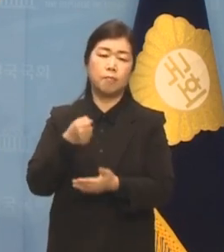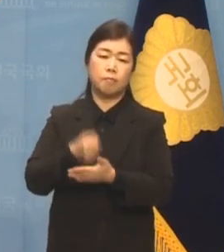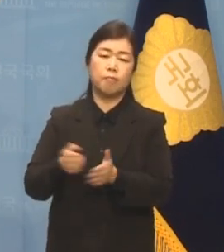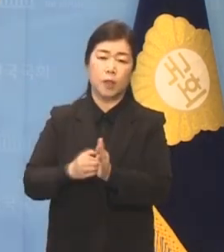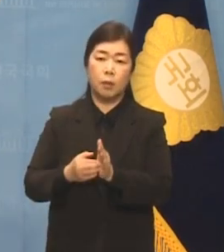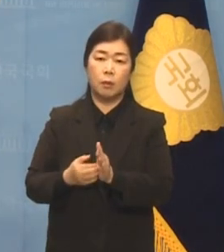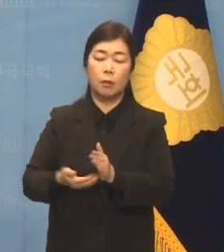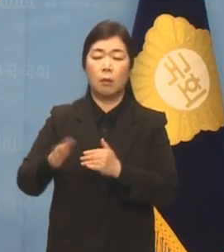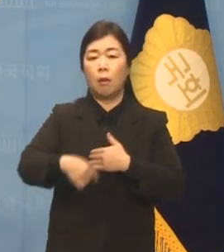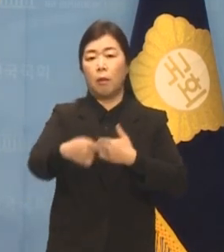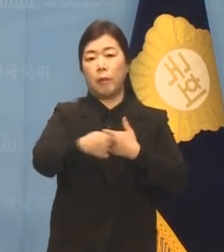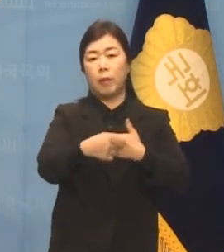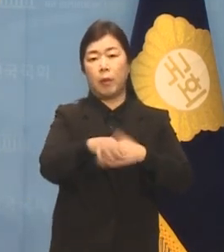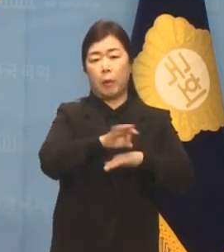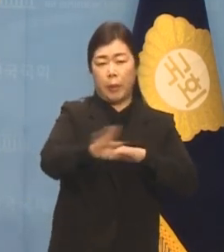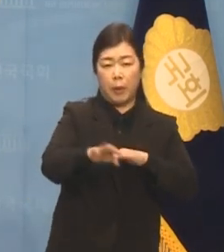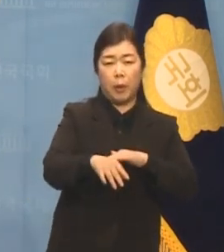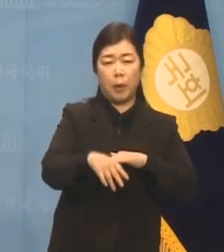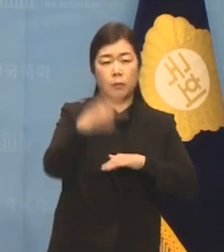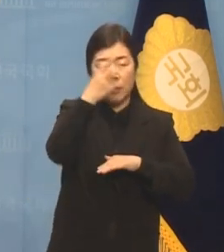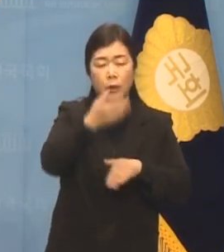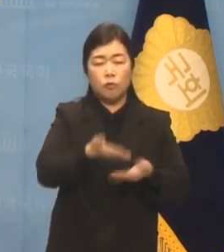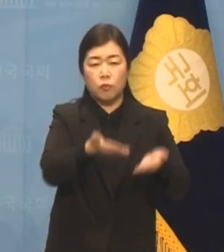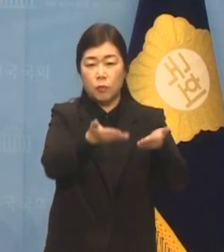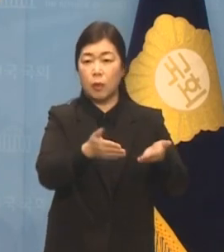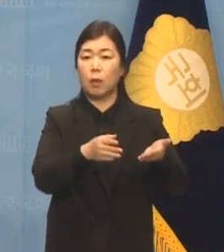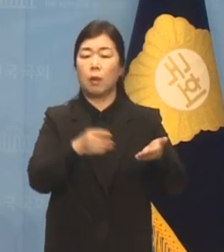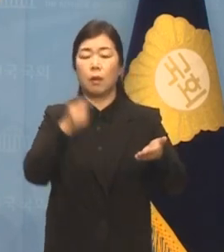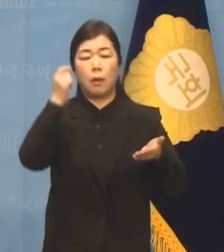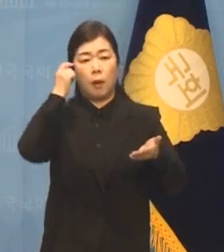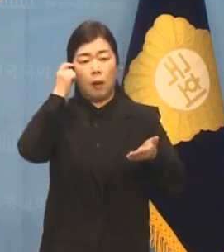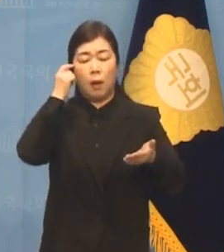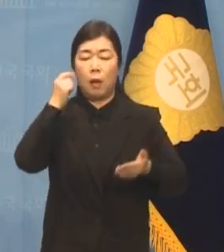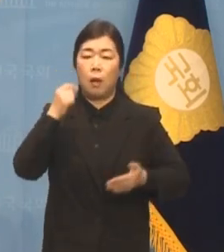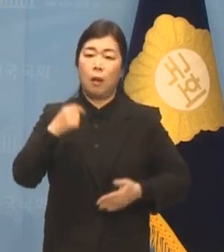형식적으로 한다 이런 생각을 지울 수가 없습니다.